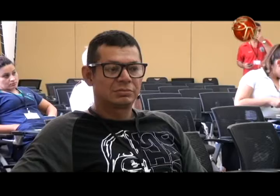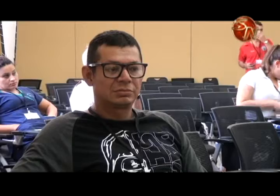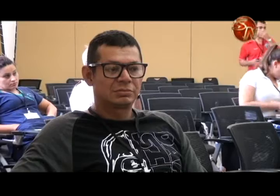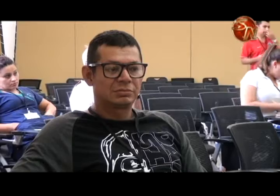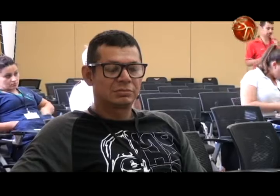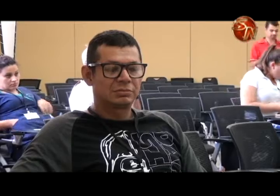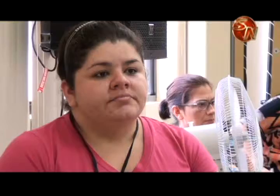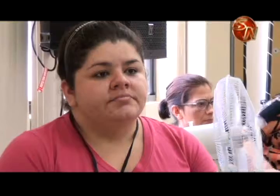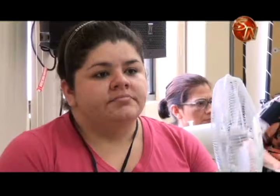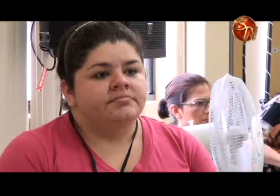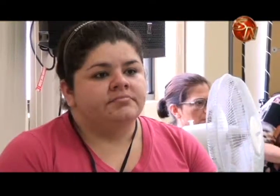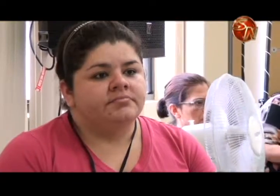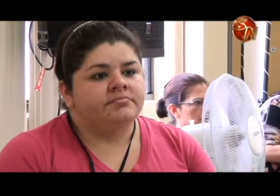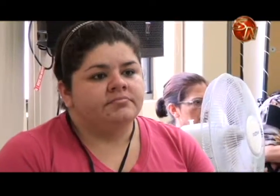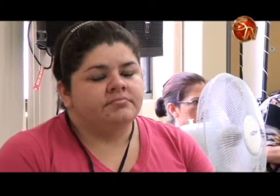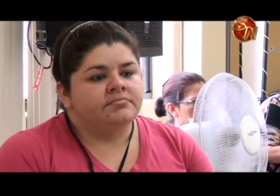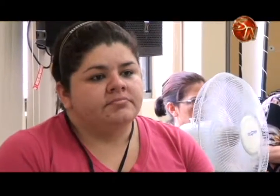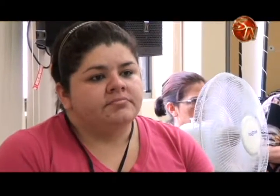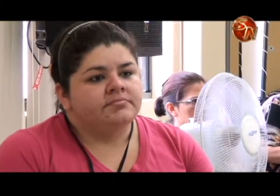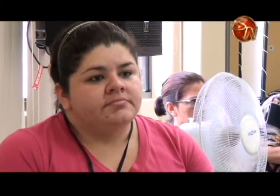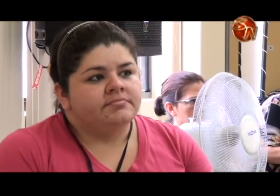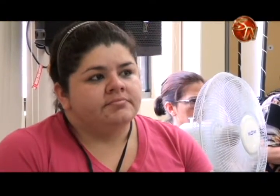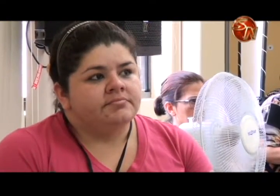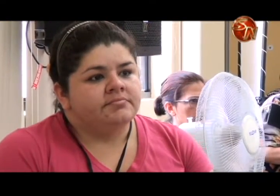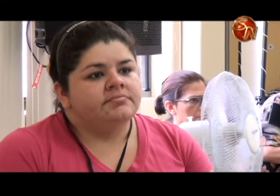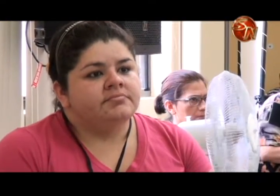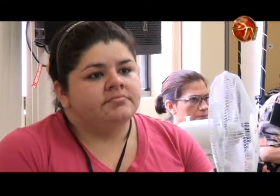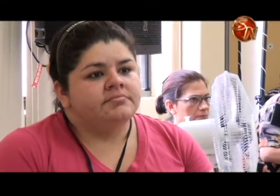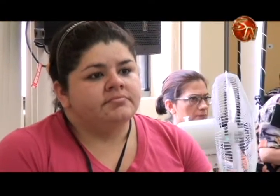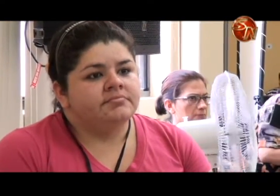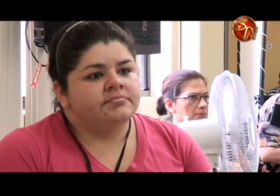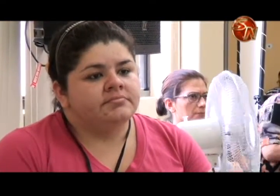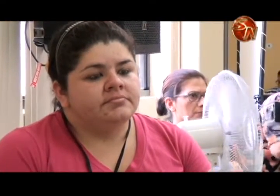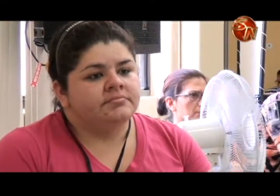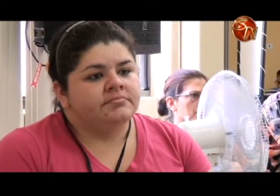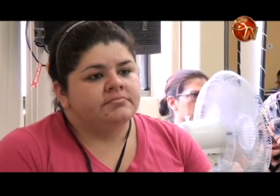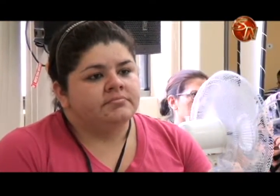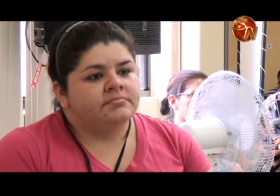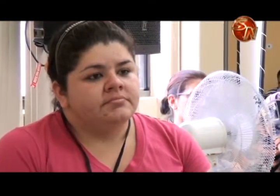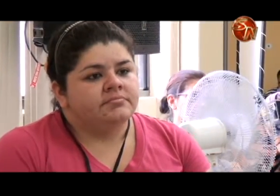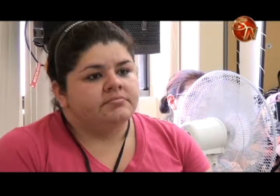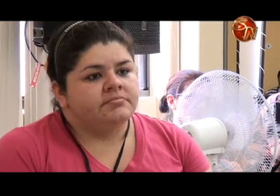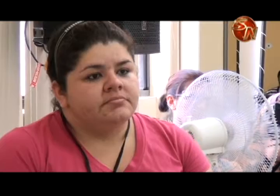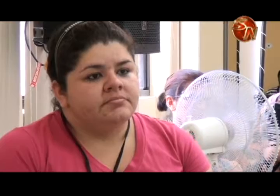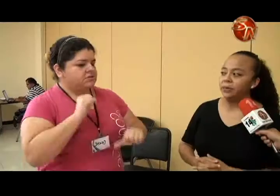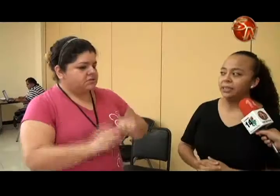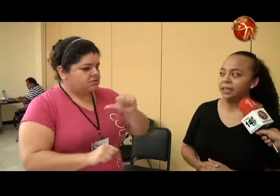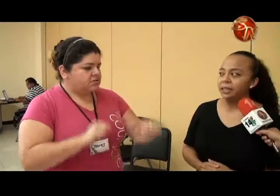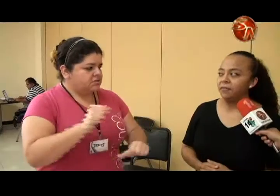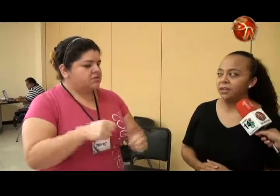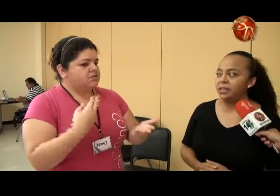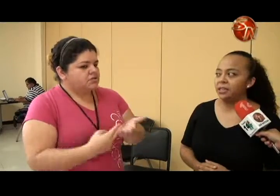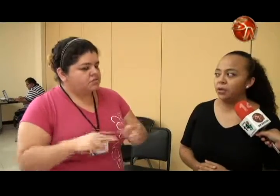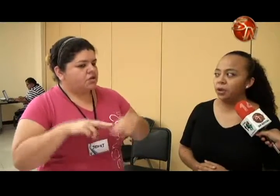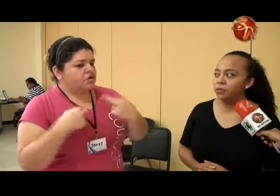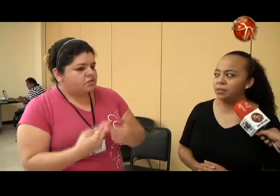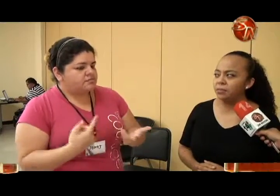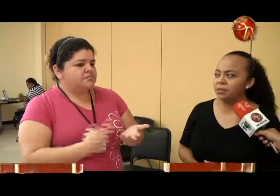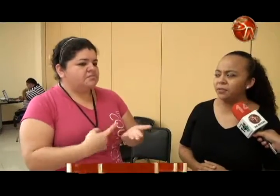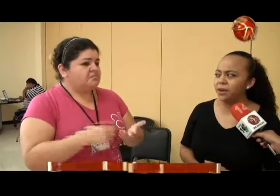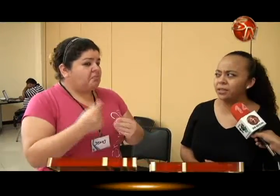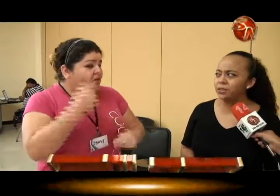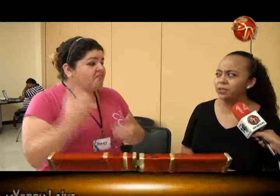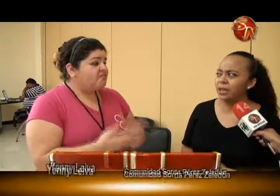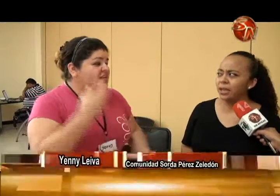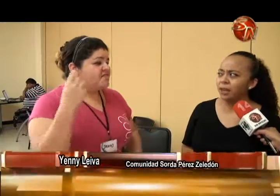ojalá surja frutos. Para estas personas con discapacidad no ha sido fácil este proceso. Ha sido bastante difícil, sido de